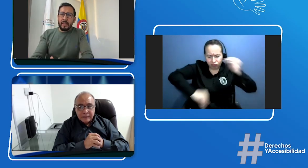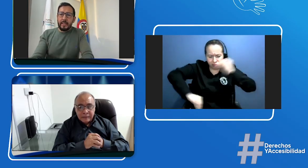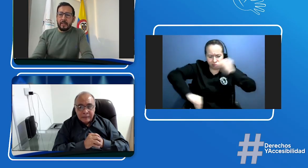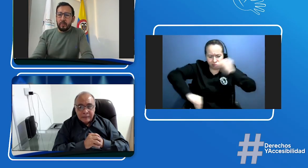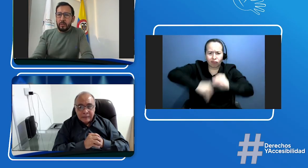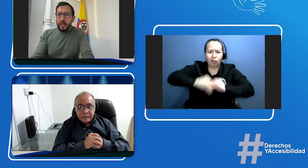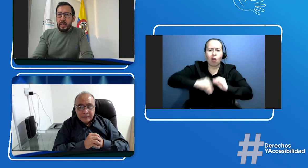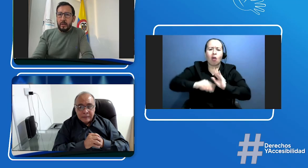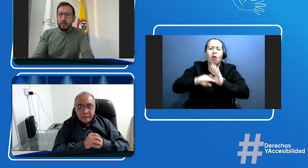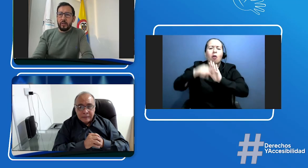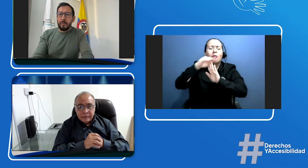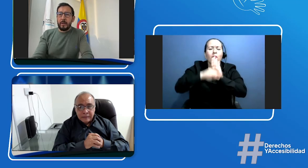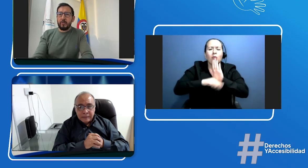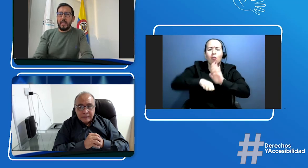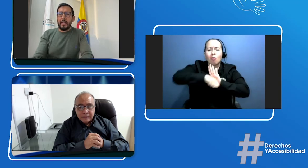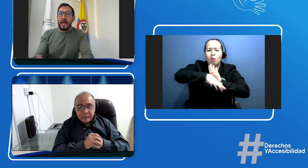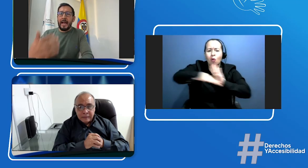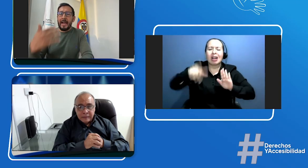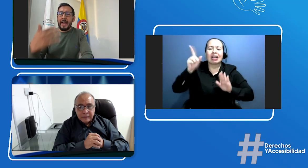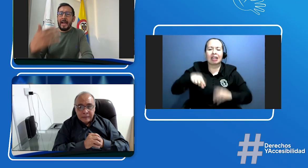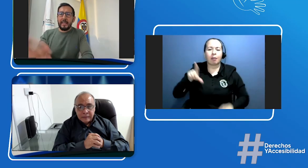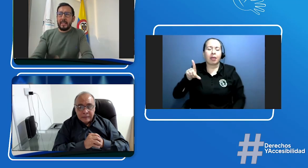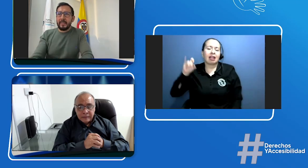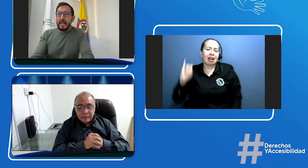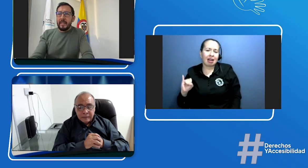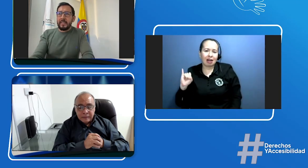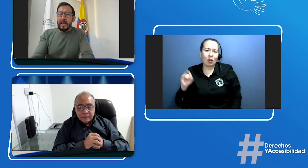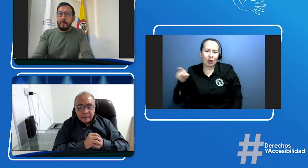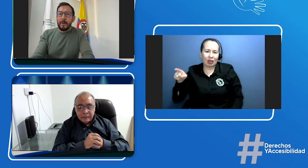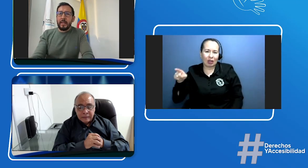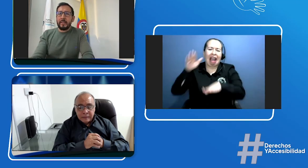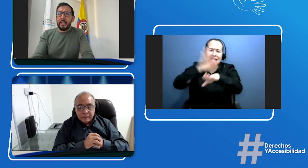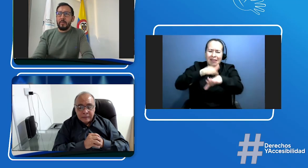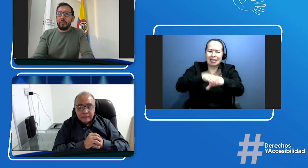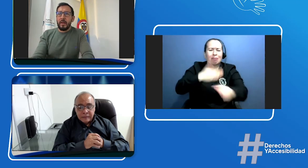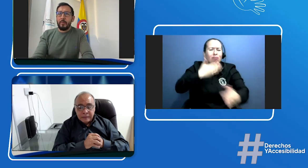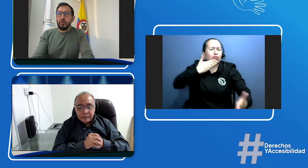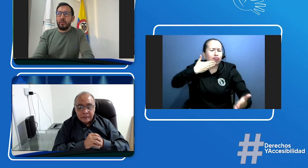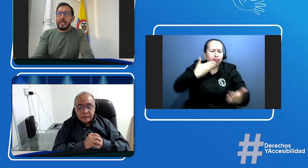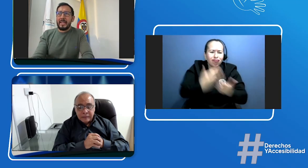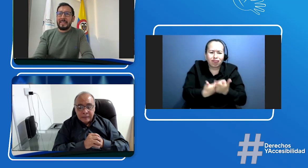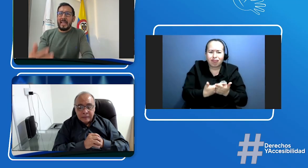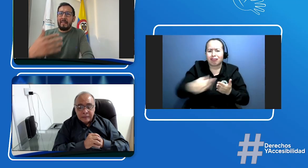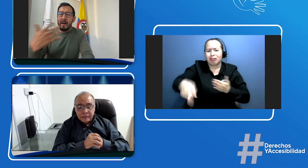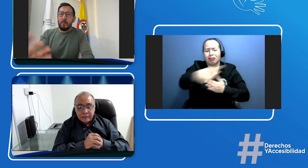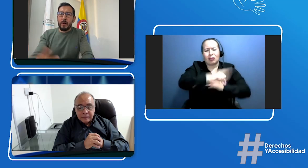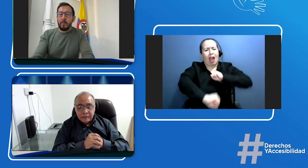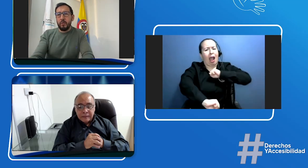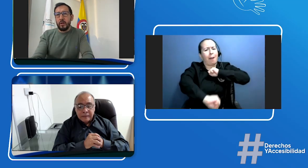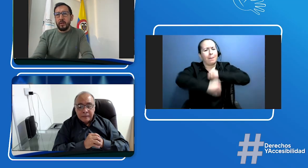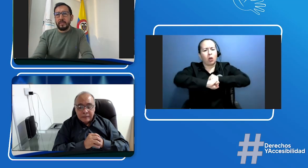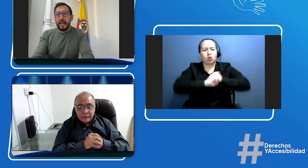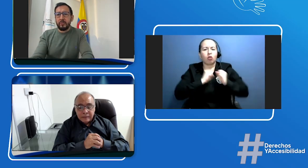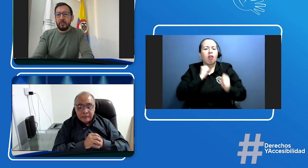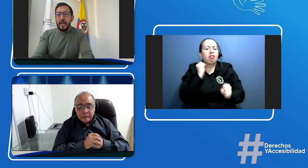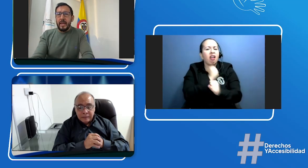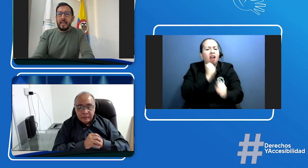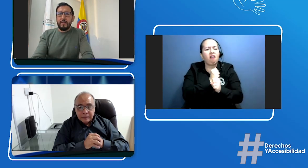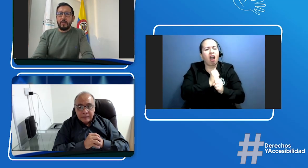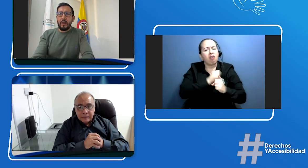director Luis Felipe Lota agradecerles siempre digamos el apoyo y el trabajo mancomunado que se ha hecho y efectivamente